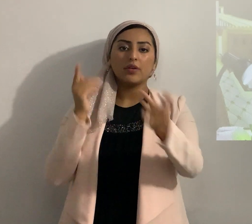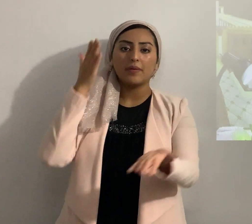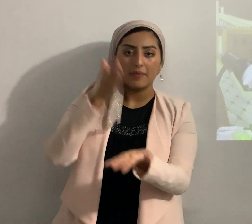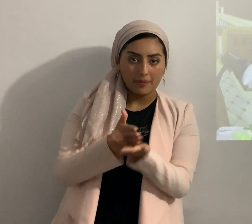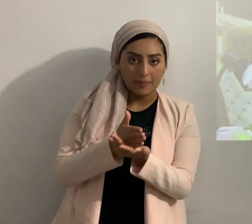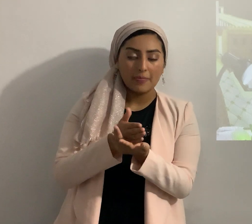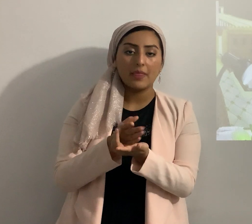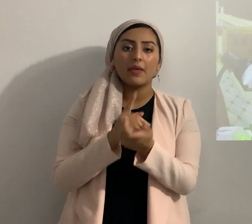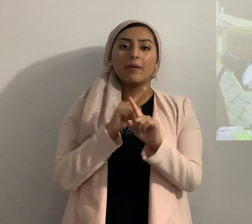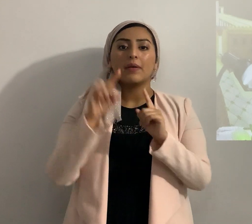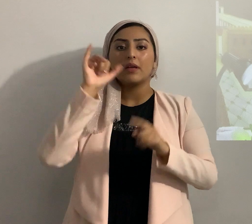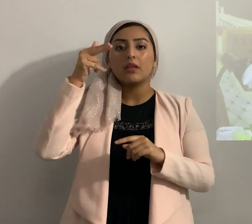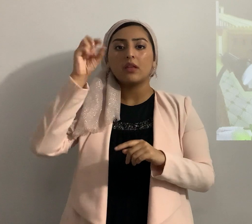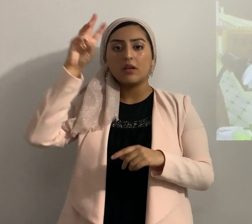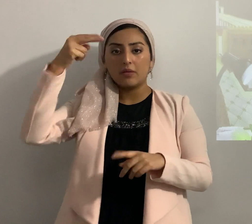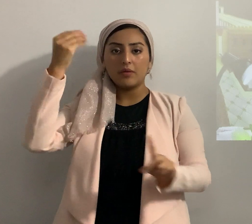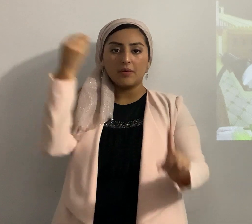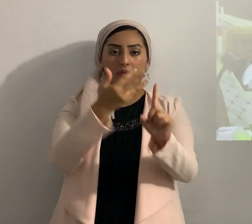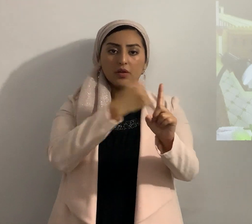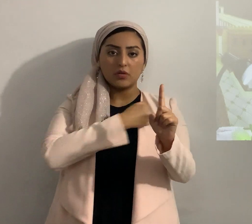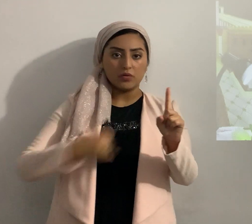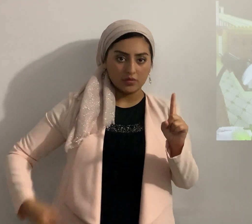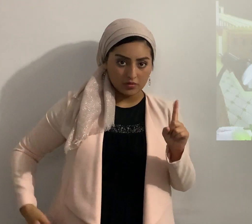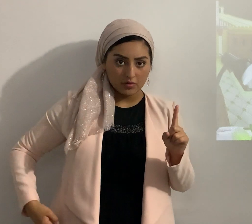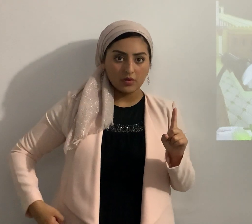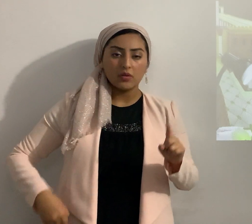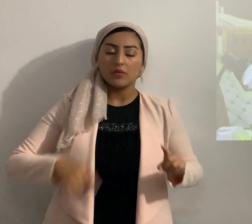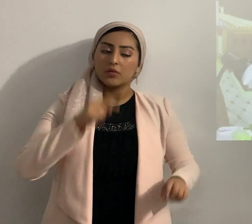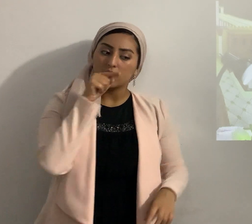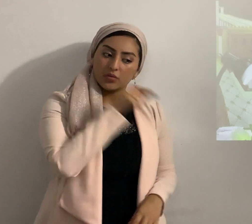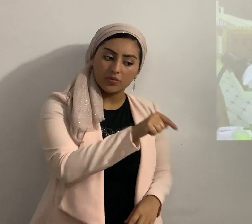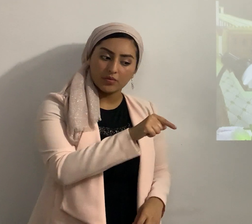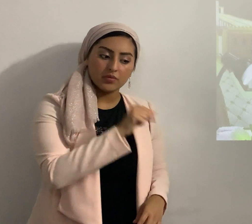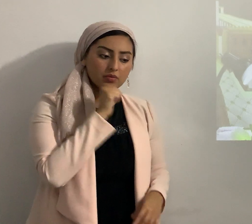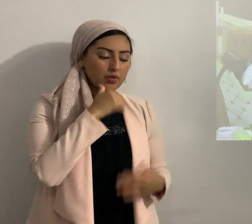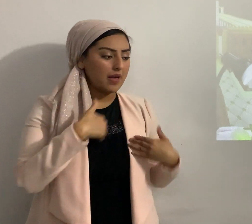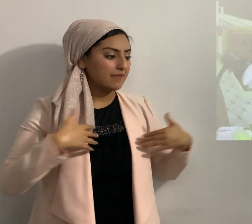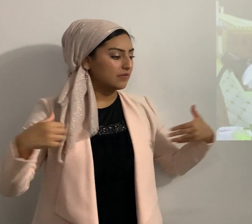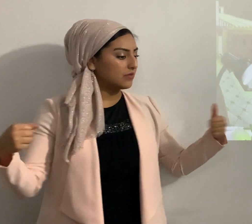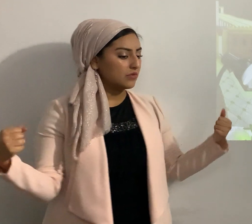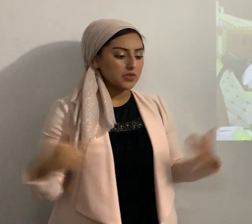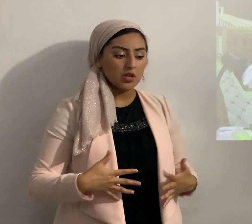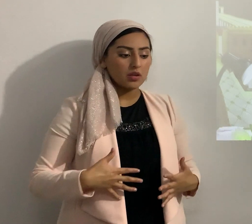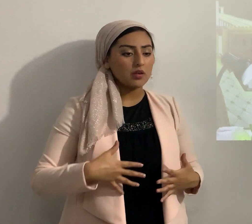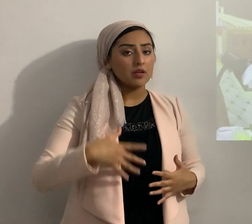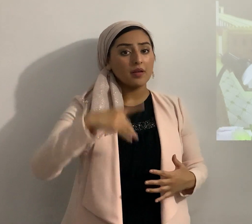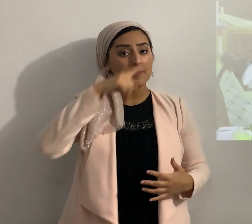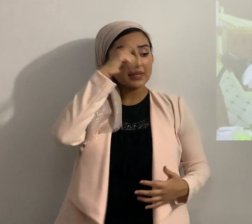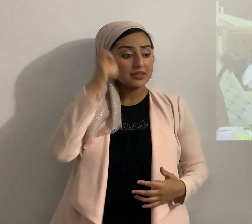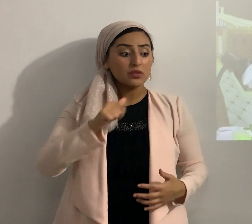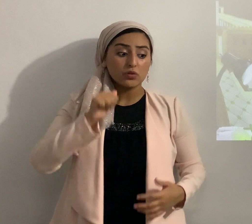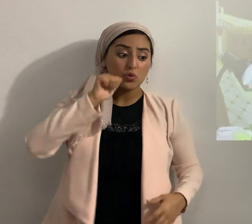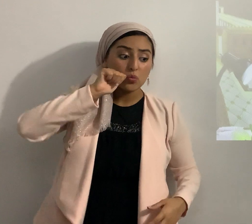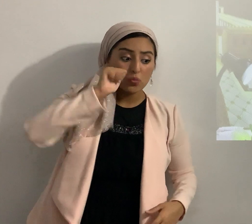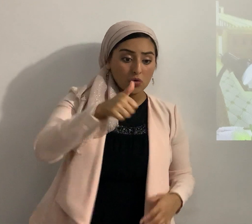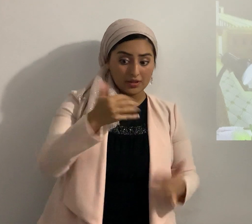Mayagüe dijo a Josué el verso 6 no tengas temor de ellos porque mañana a esta hora yo